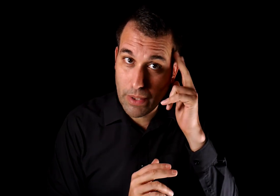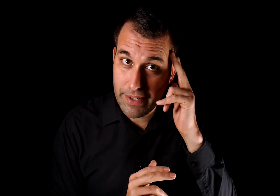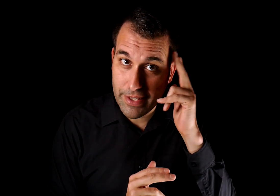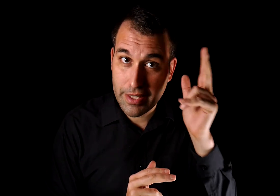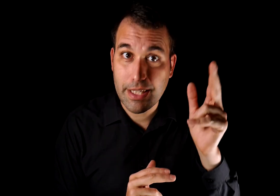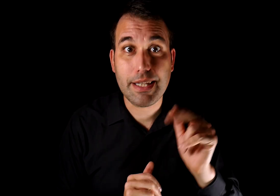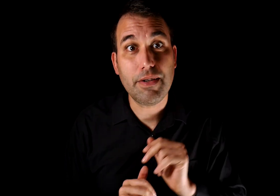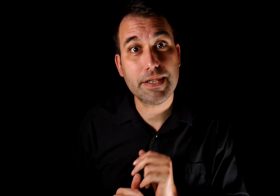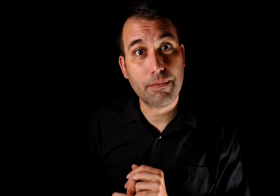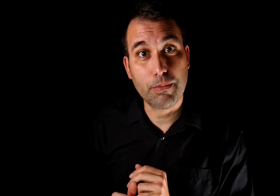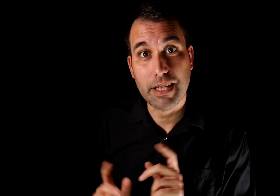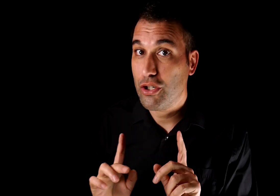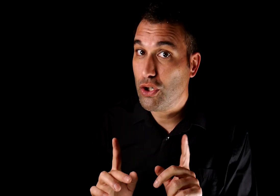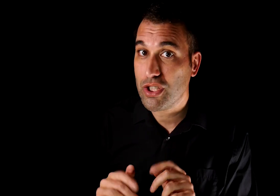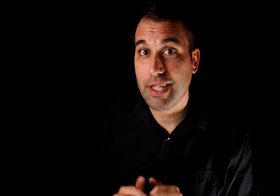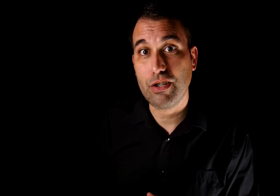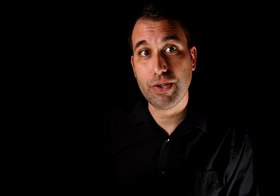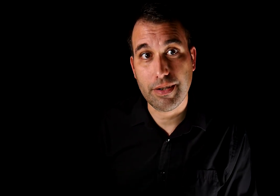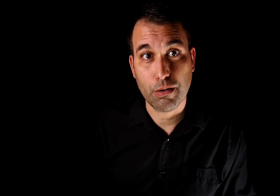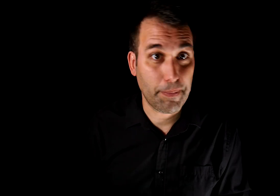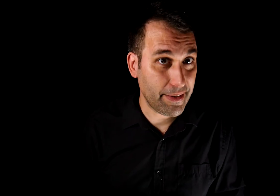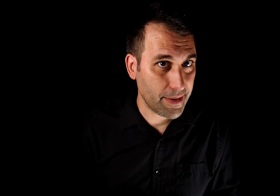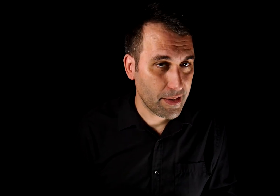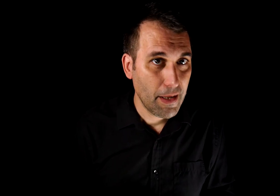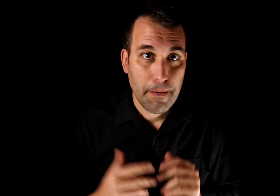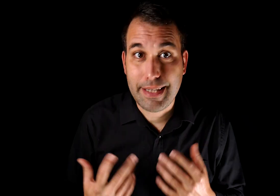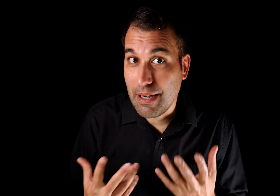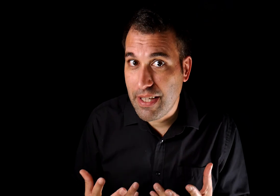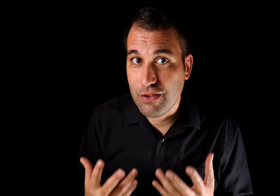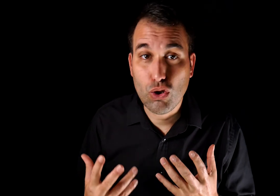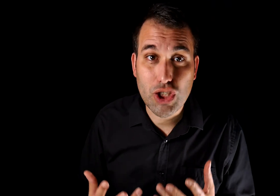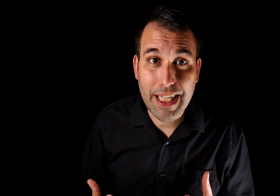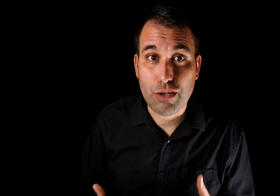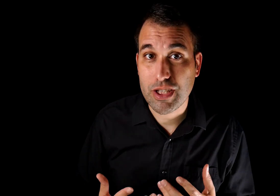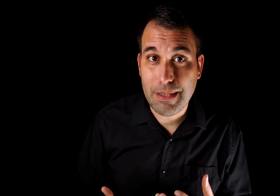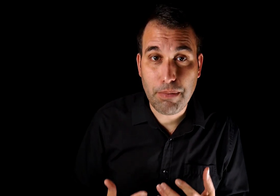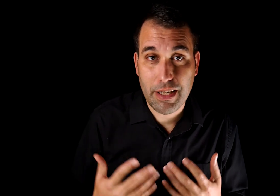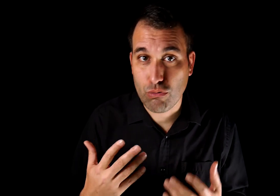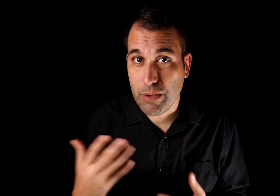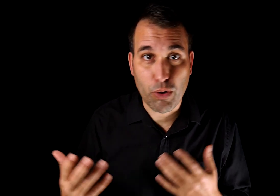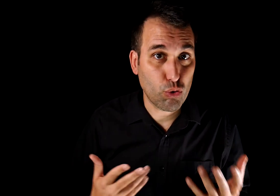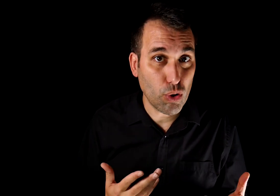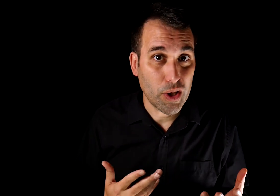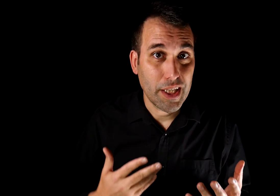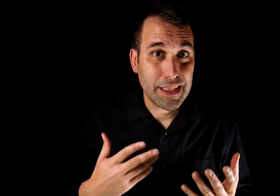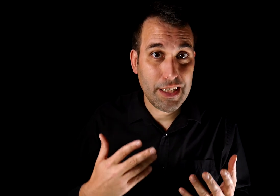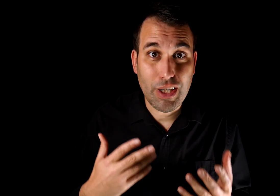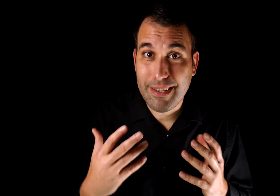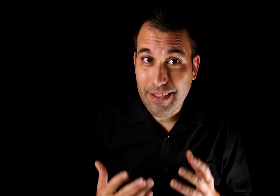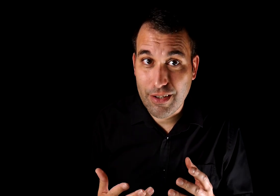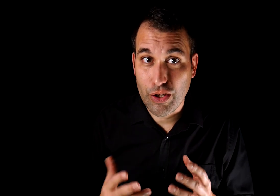cabeza que tal vez esa broma no sea tan inocente como parece. Tal vez no sea un simple quid pro quo, sino el indicio